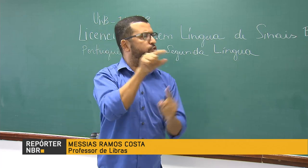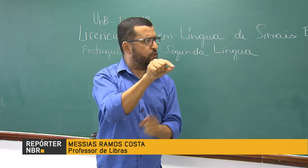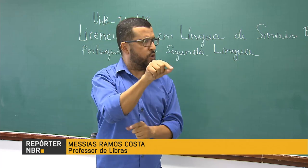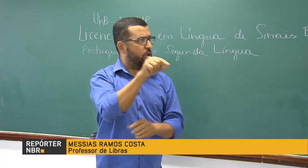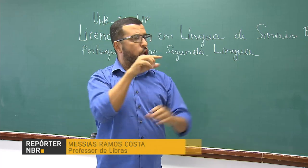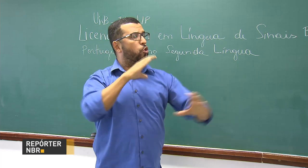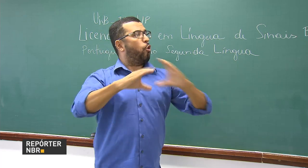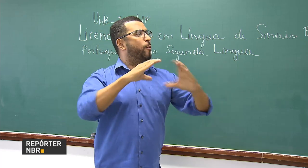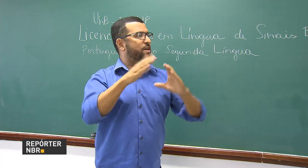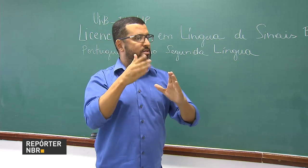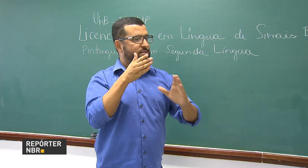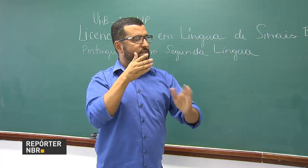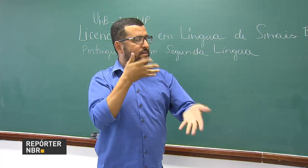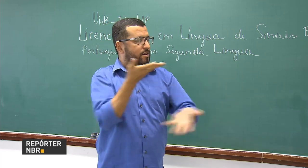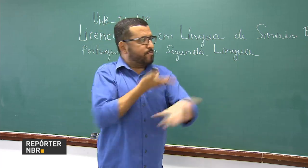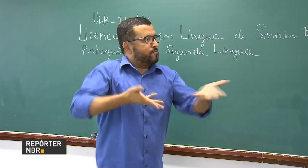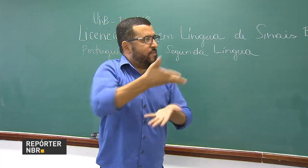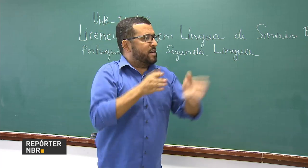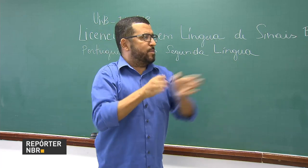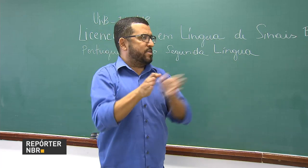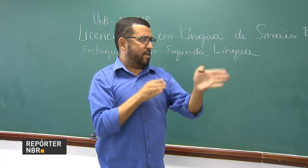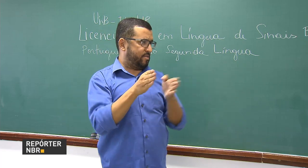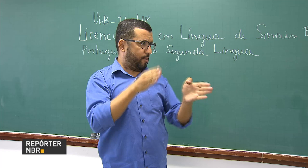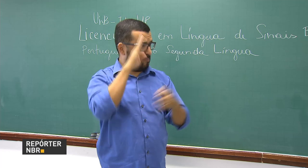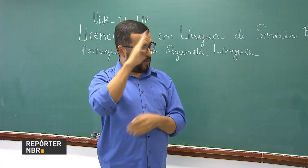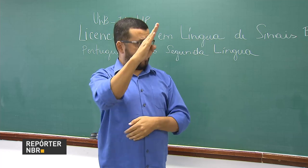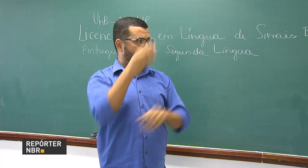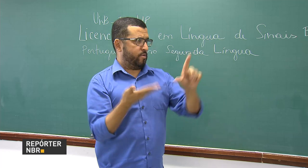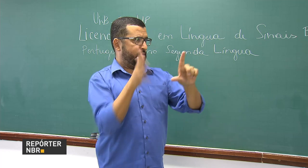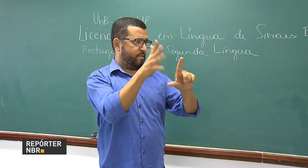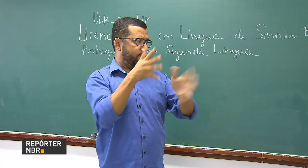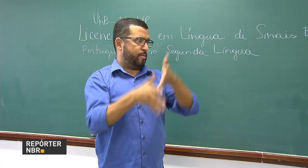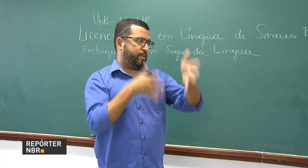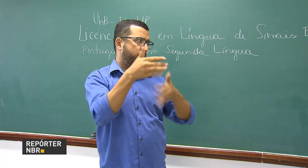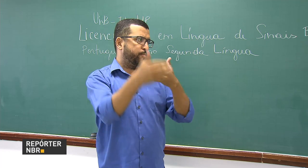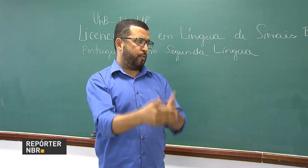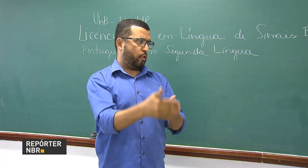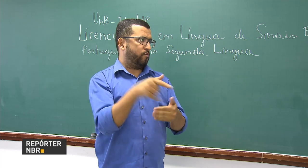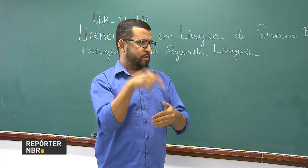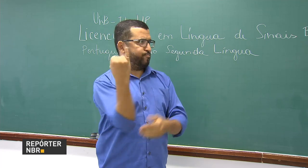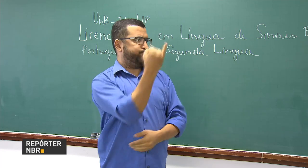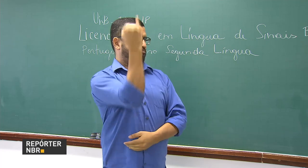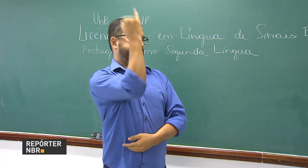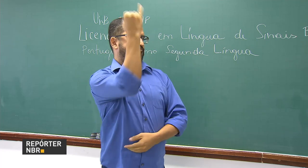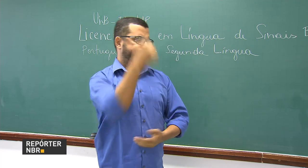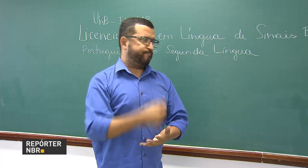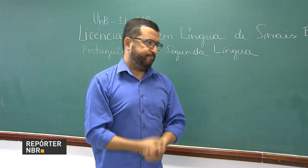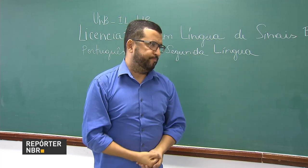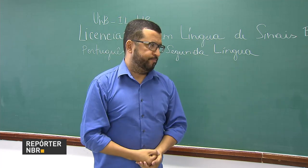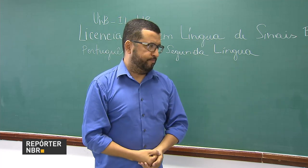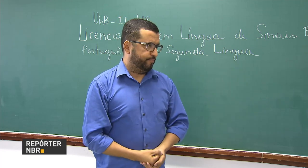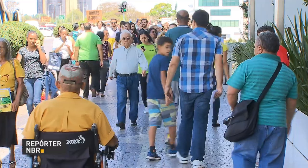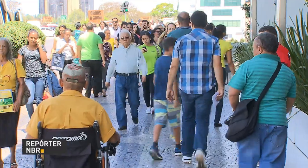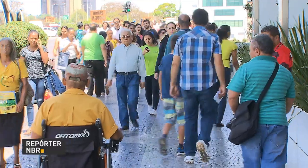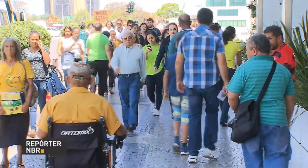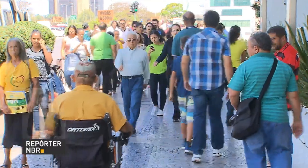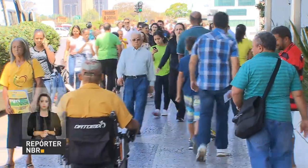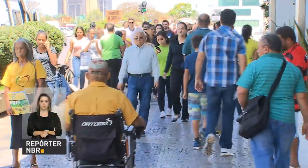vai ter o intérprete e a prova em Libras, porque o intérprete também significa acessibilidade naquele momento de prova. No Brasil, quase